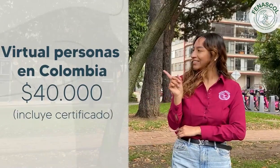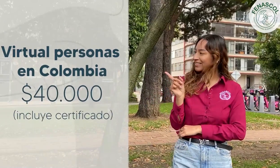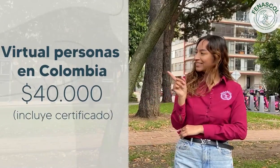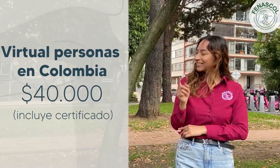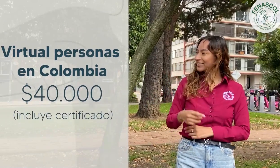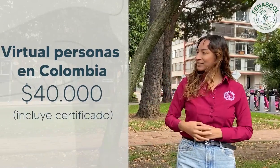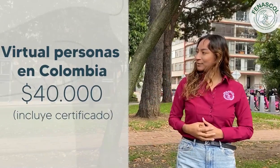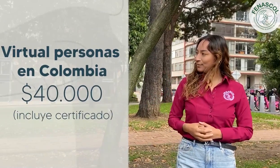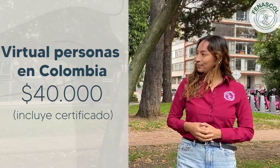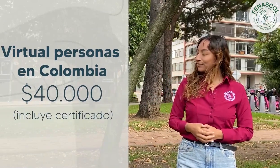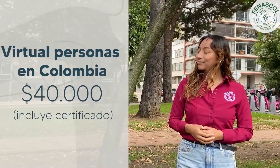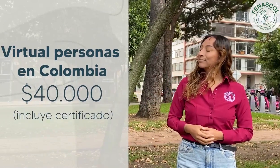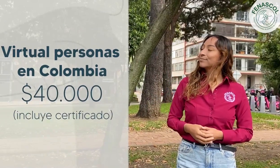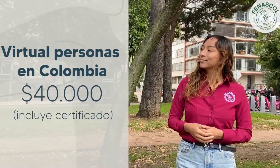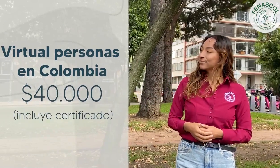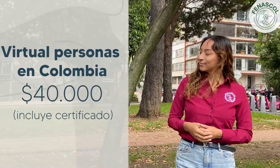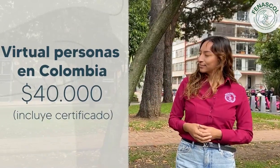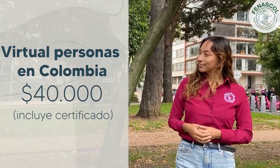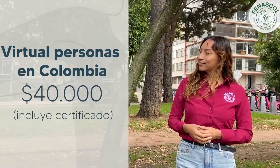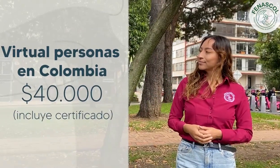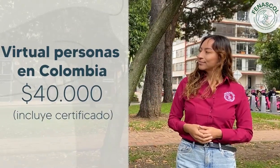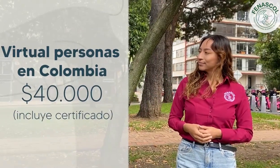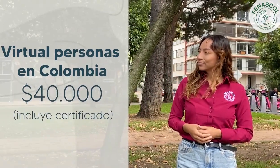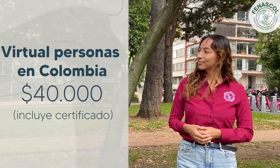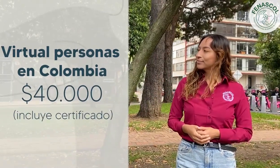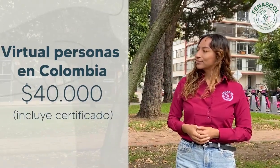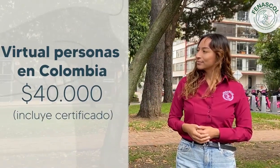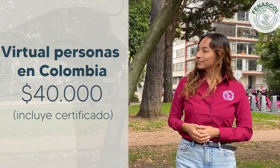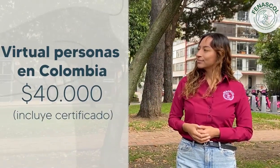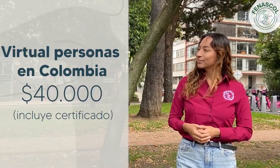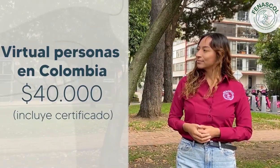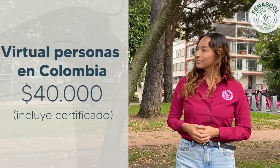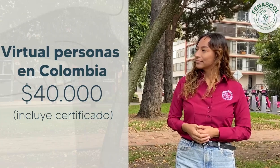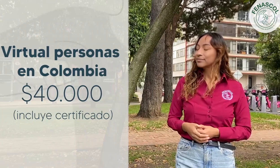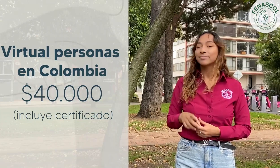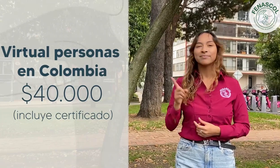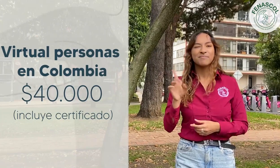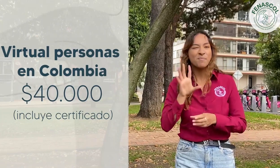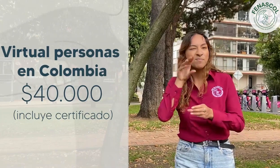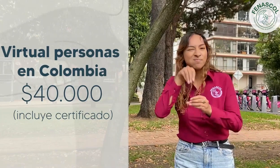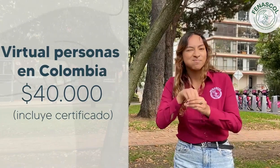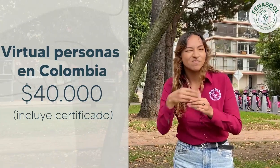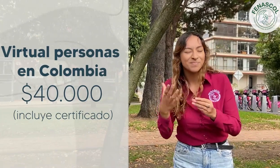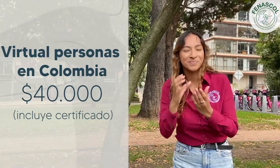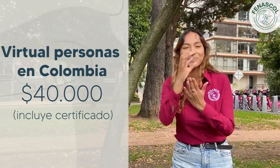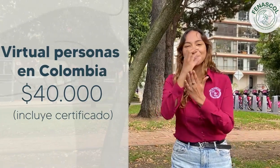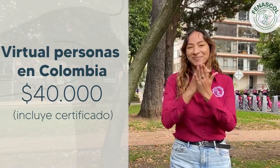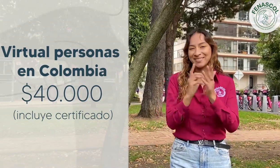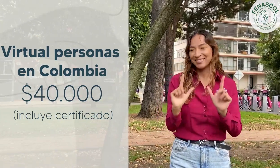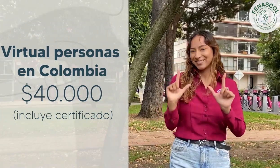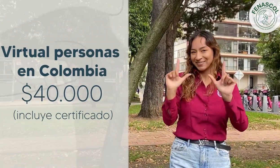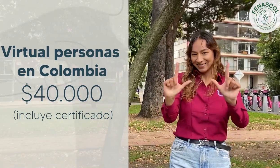El valor de la inscripción bajo la modalidad virtual es de 40.000 pesos colombianos. Este valor incluye